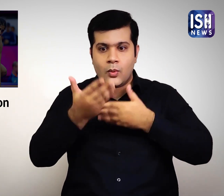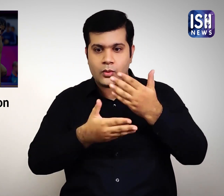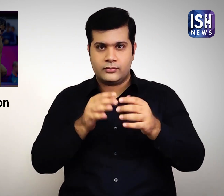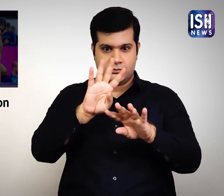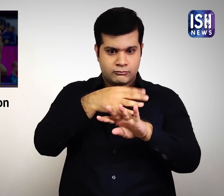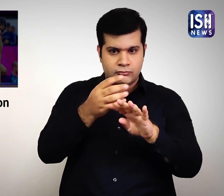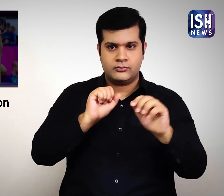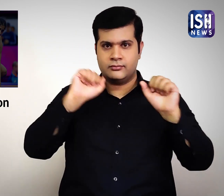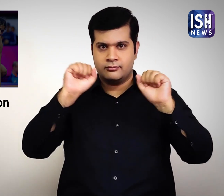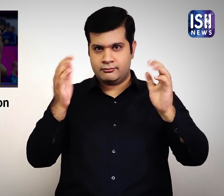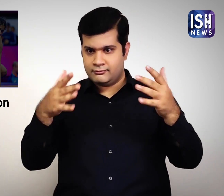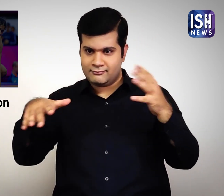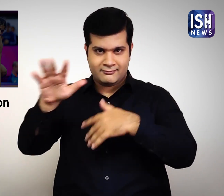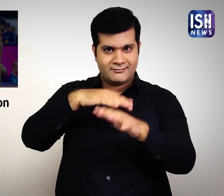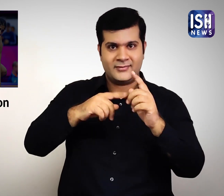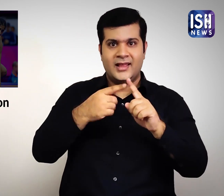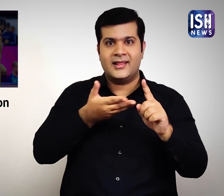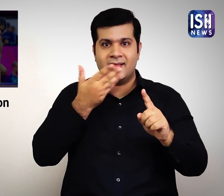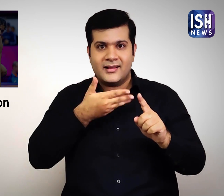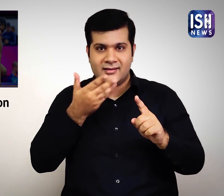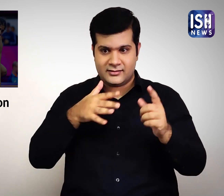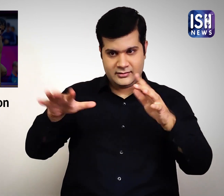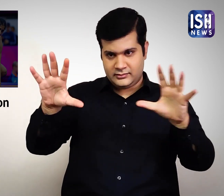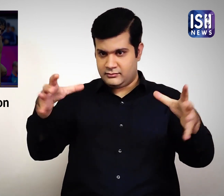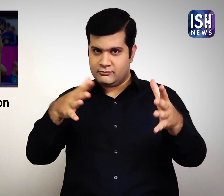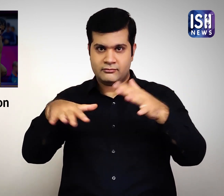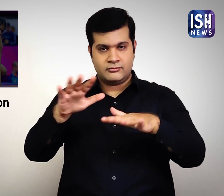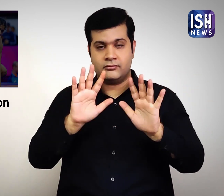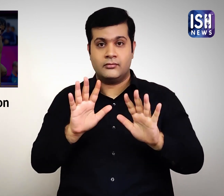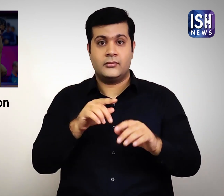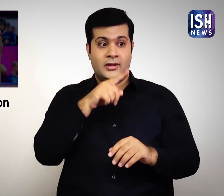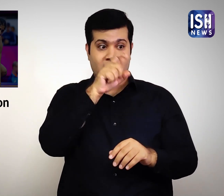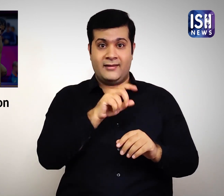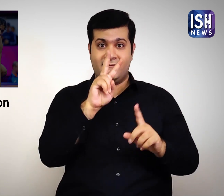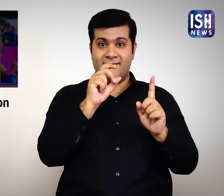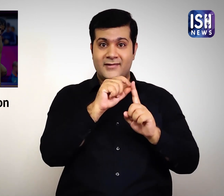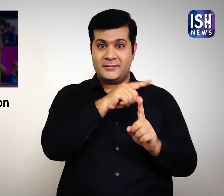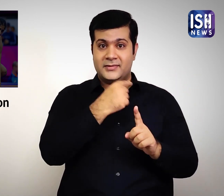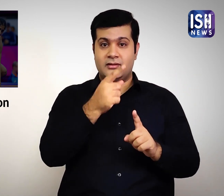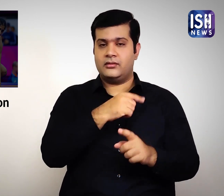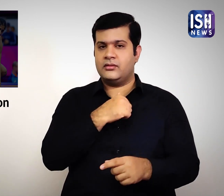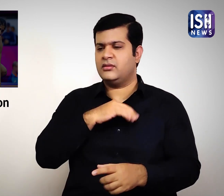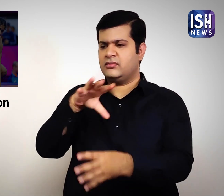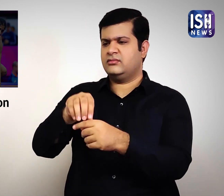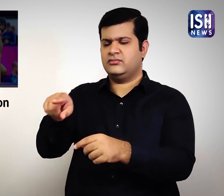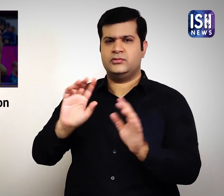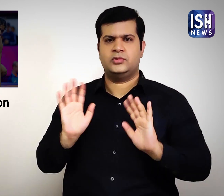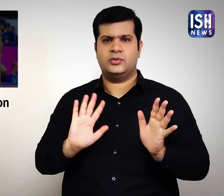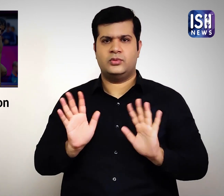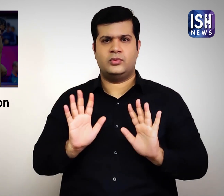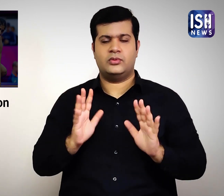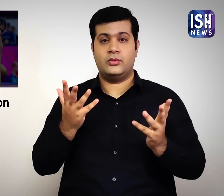किया।